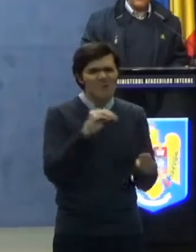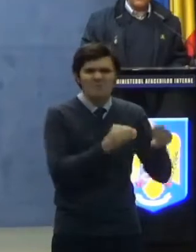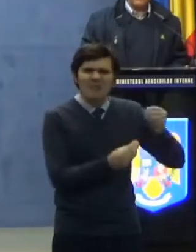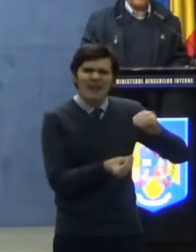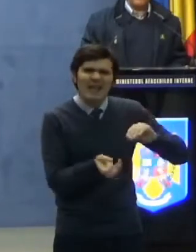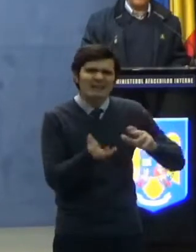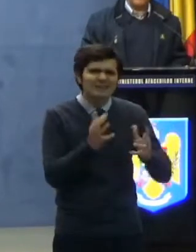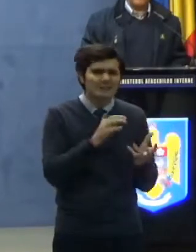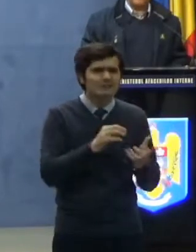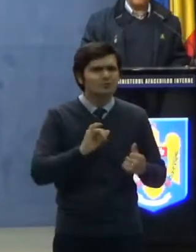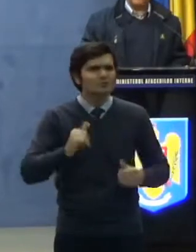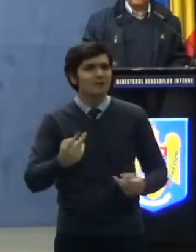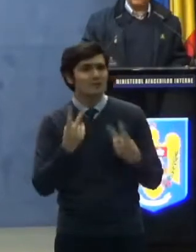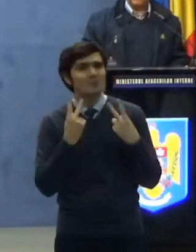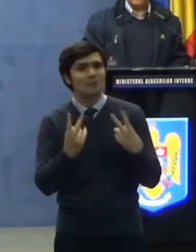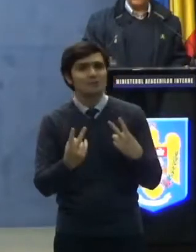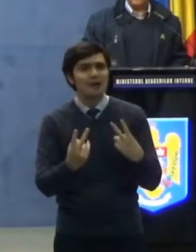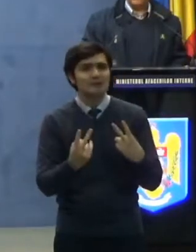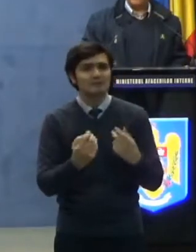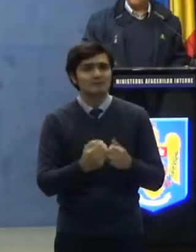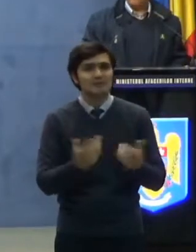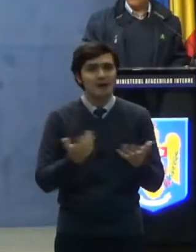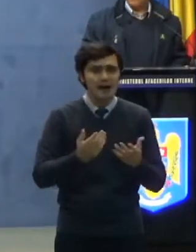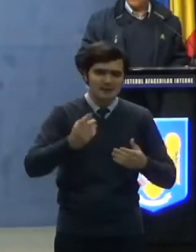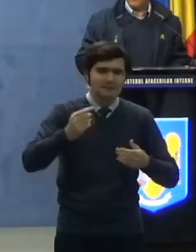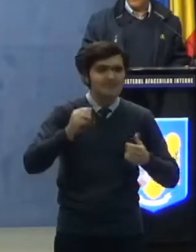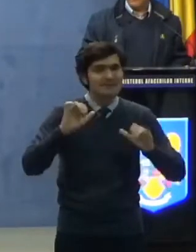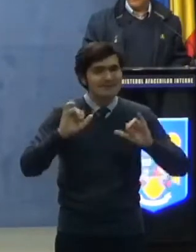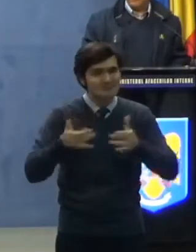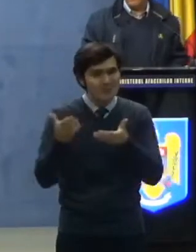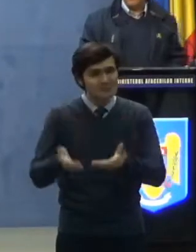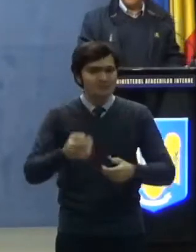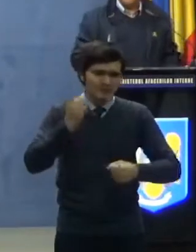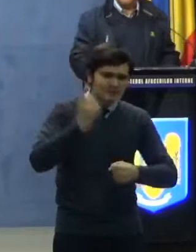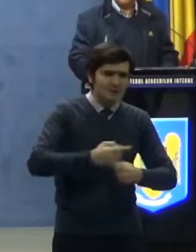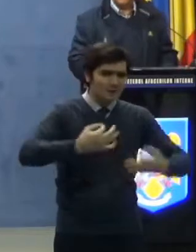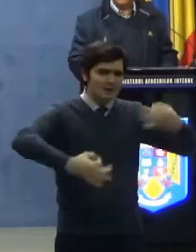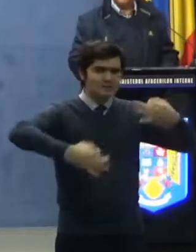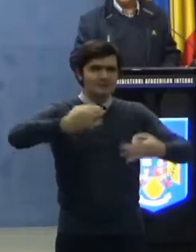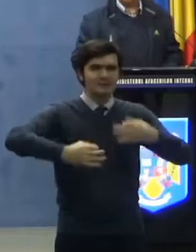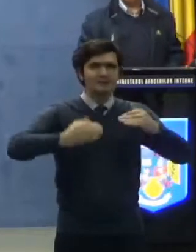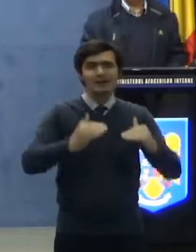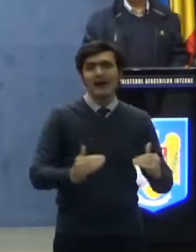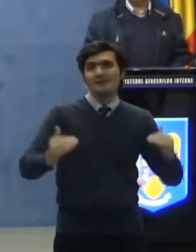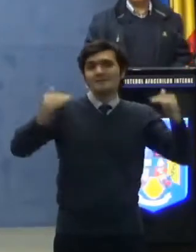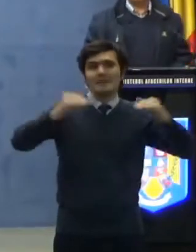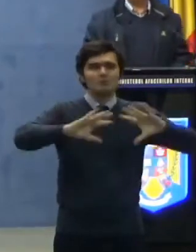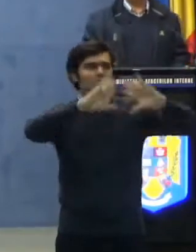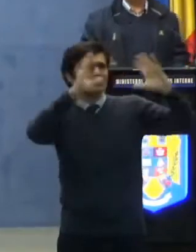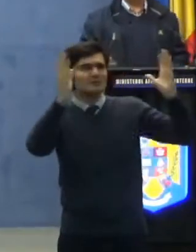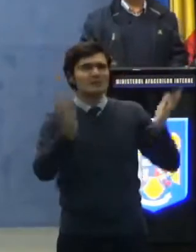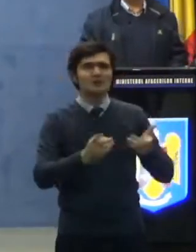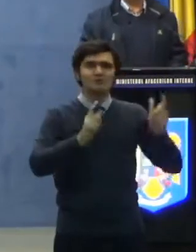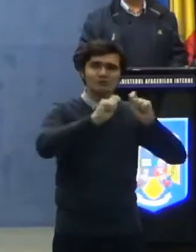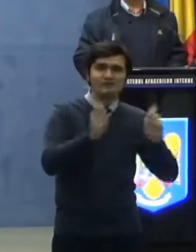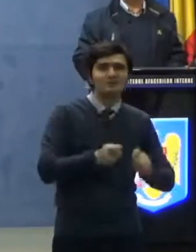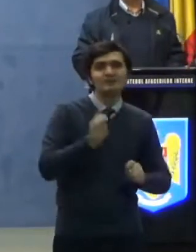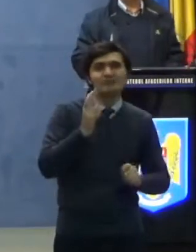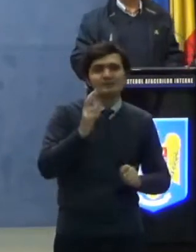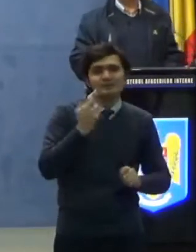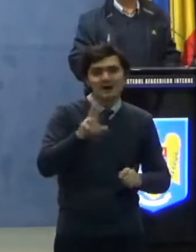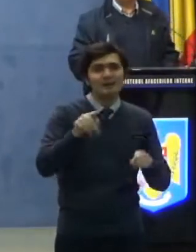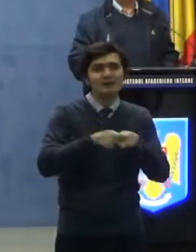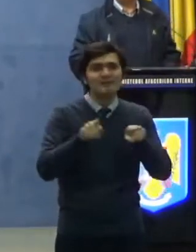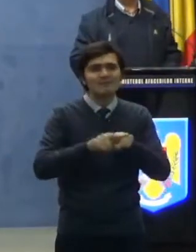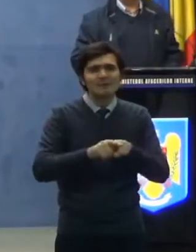importantă care trebuie analizată la nivelul întregii țări, dar și punctual,